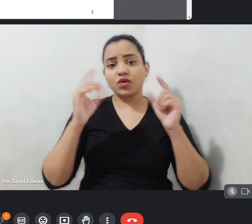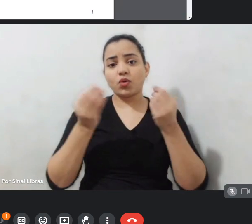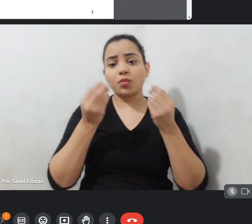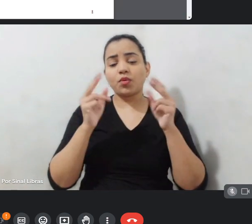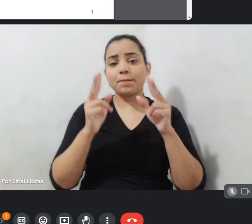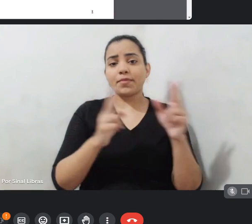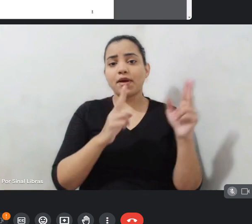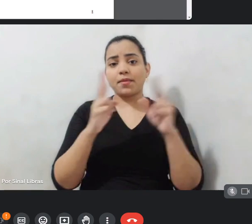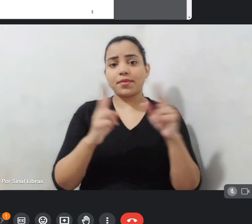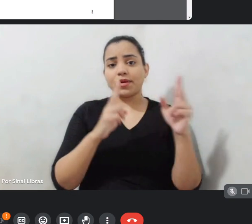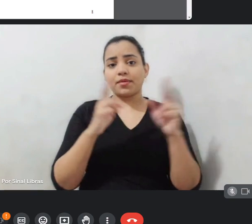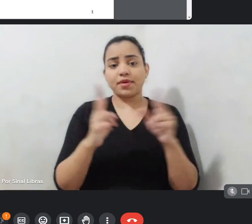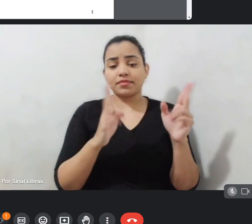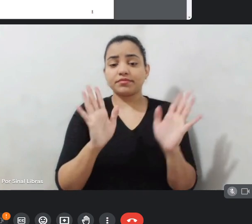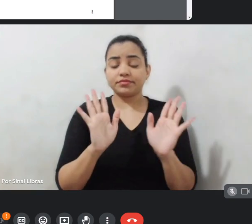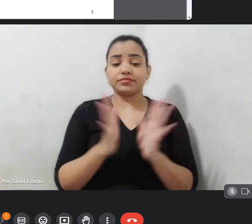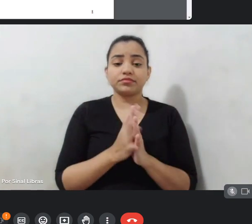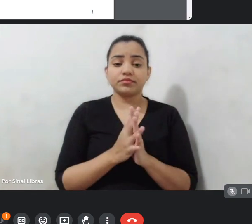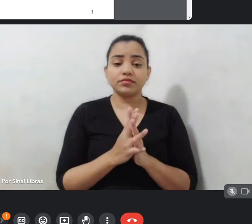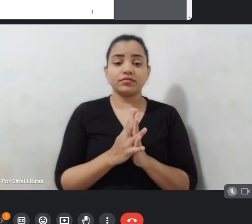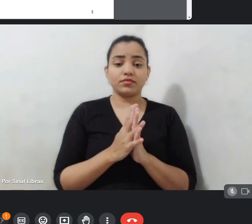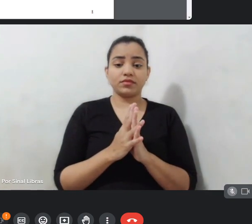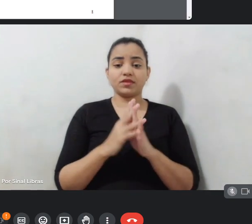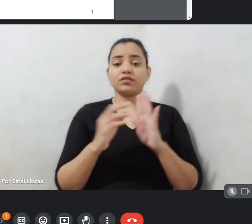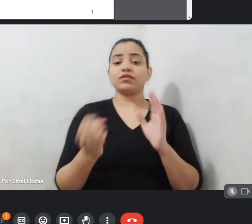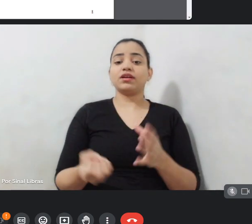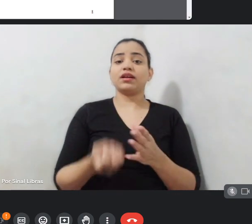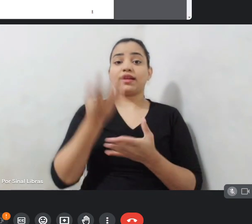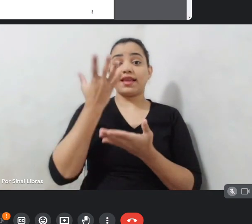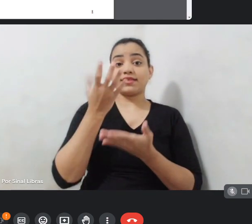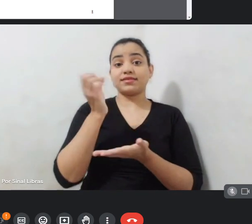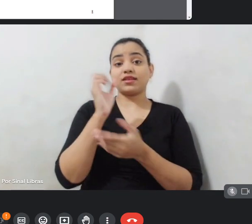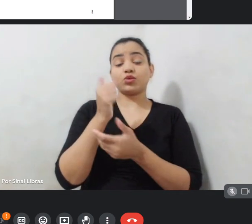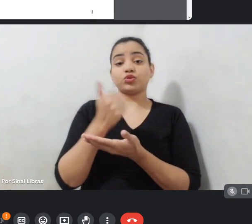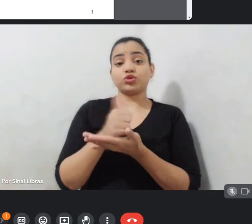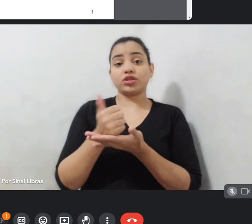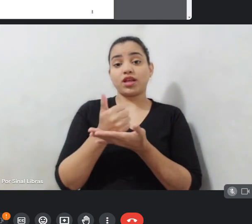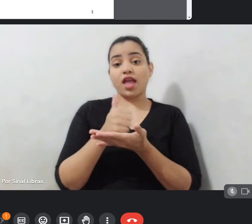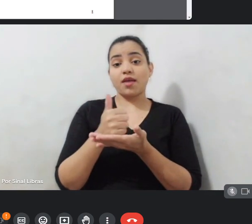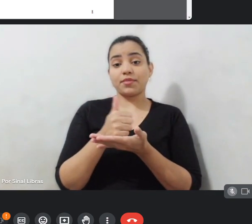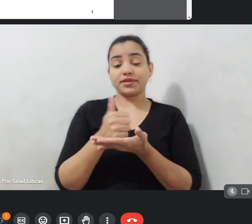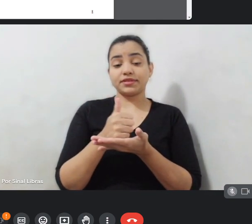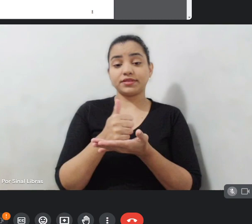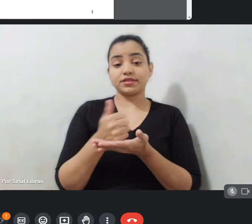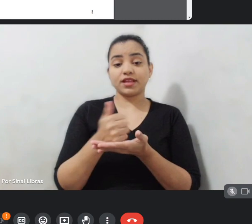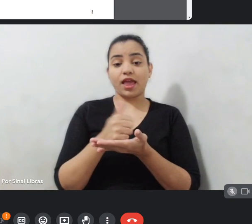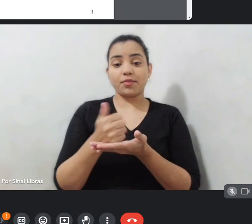produção de games, produção de games, nós temos... Nós temos aqui...